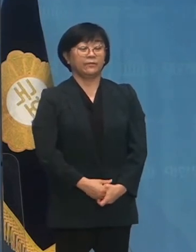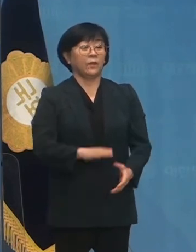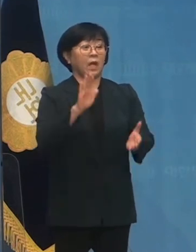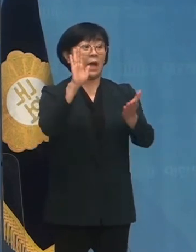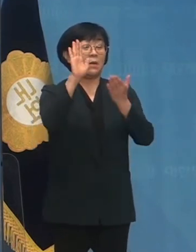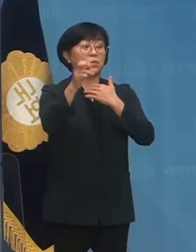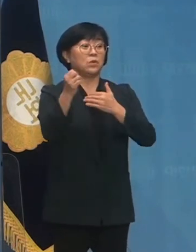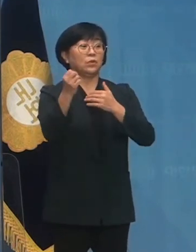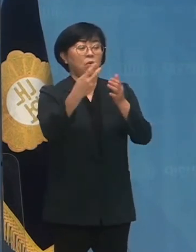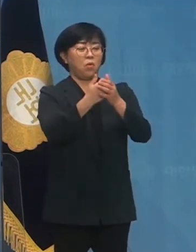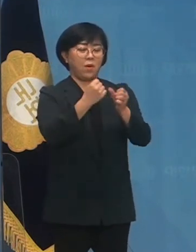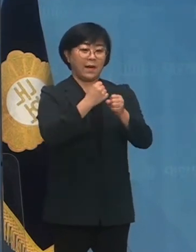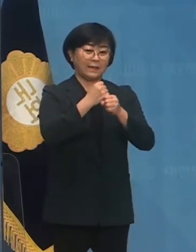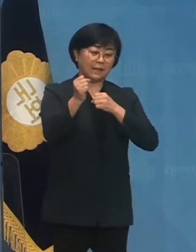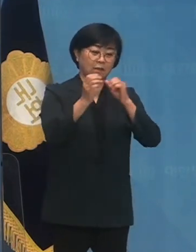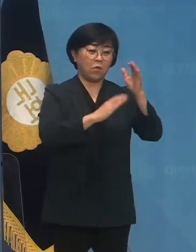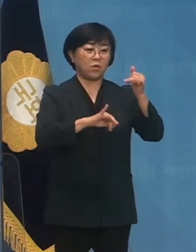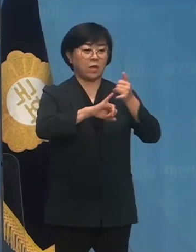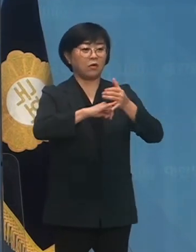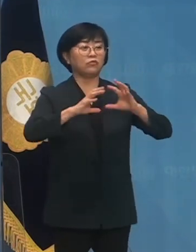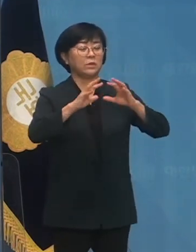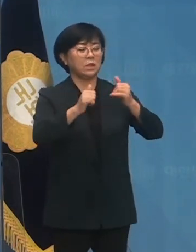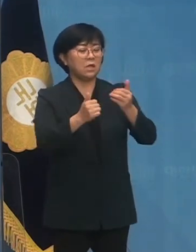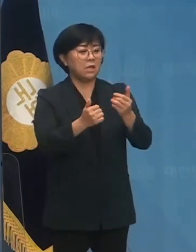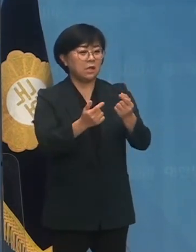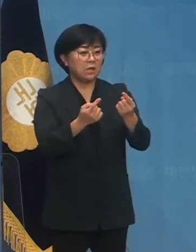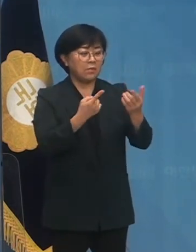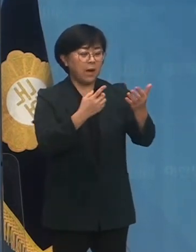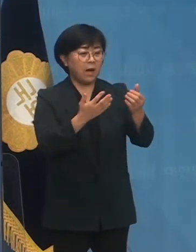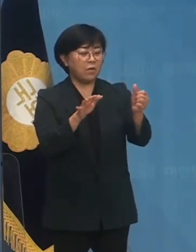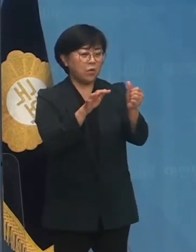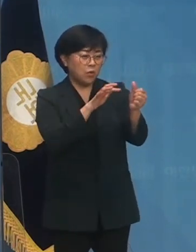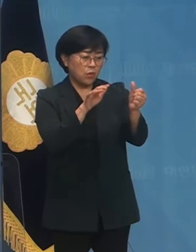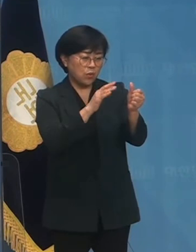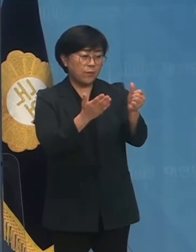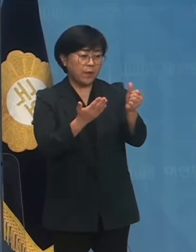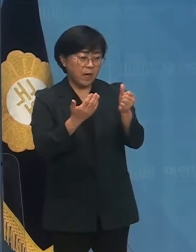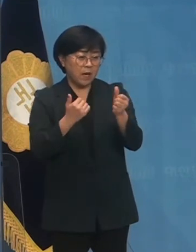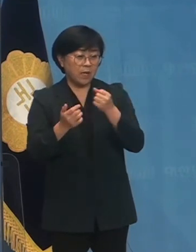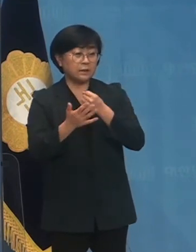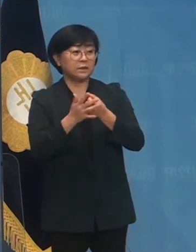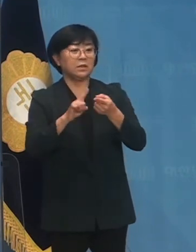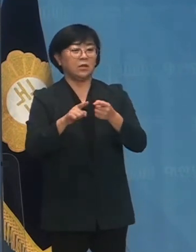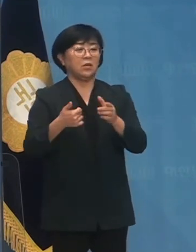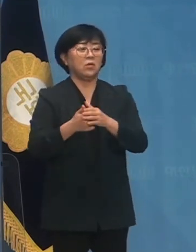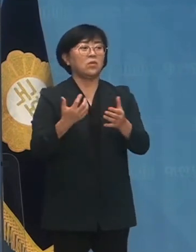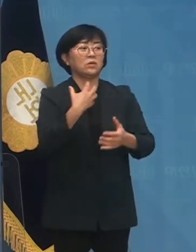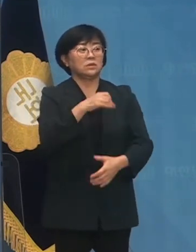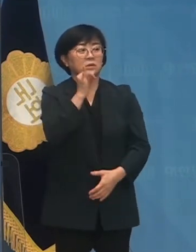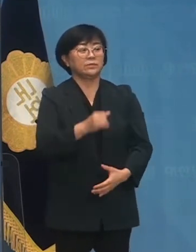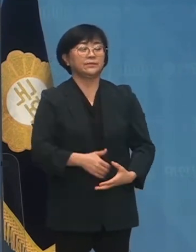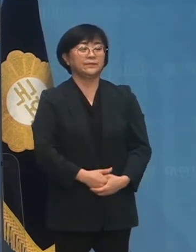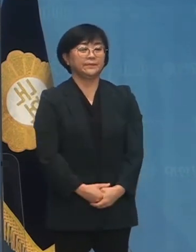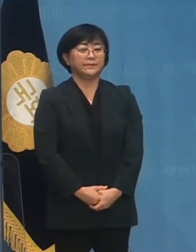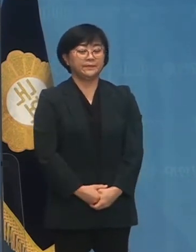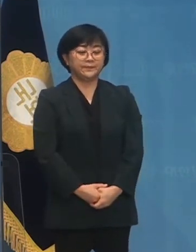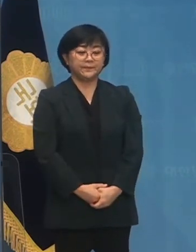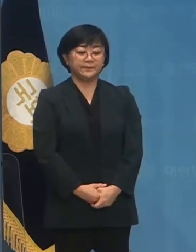앞으로도 어떤 황당한 공약으로 국민을 선옥시키는 뇌표 행위를 할지 심히 우려가 앞섭니다.